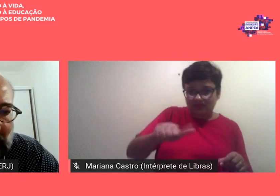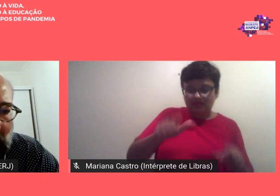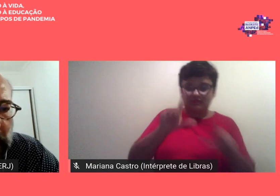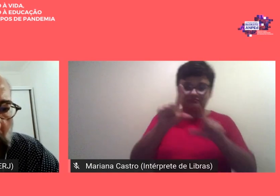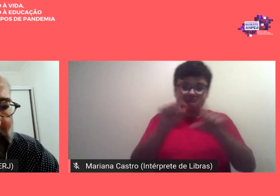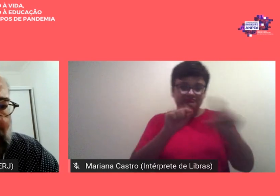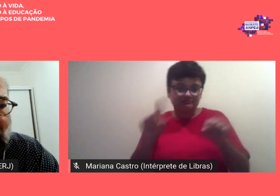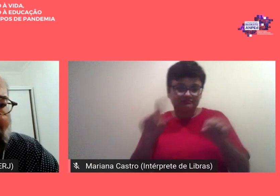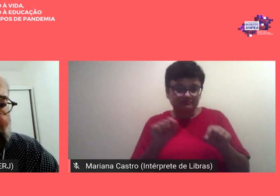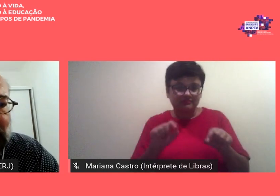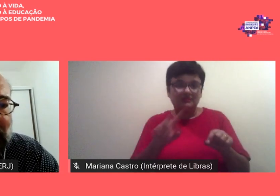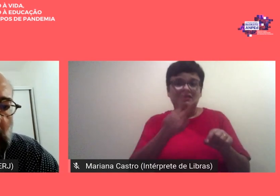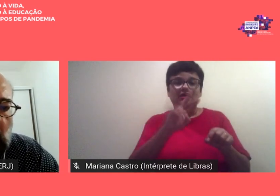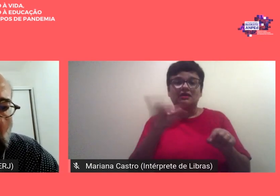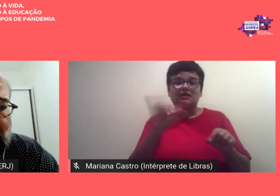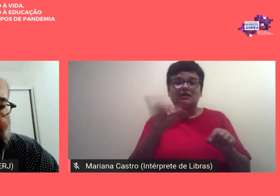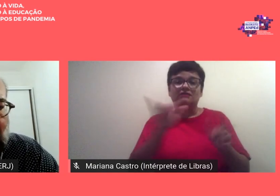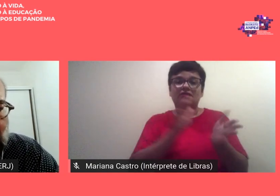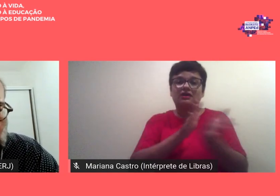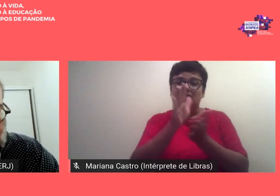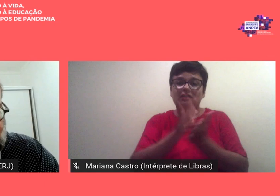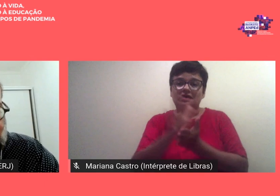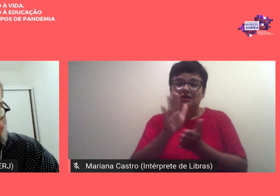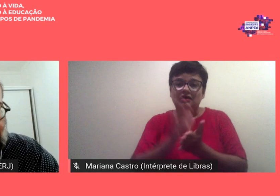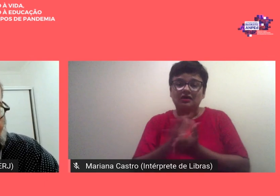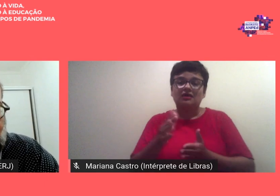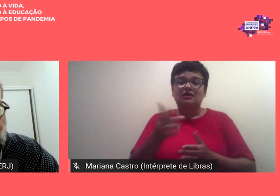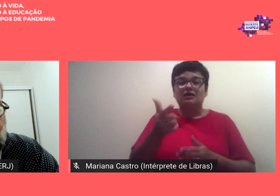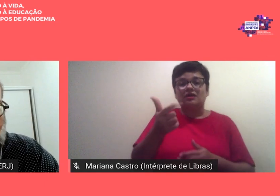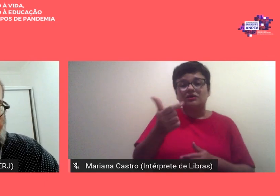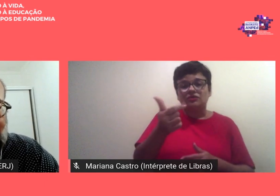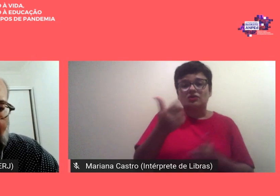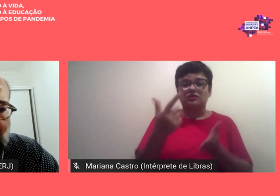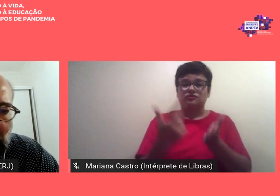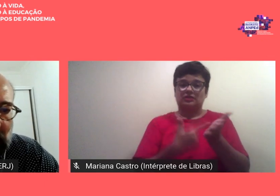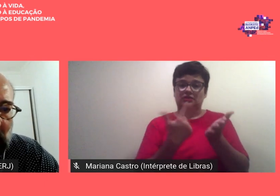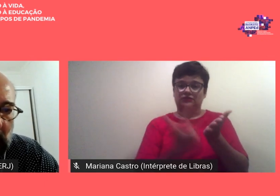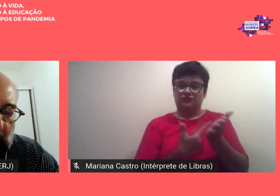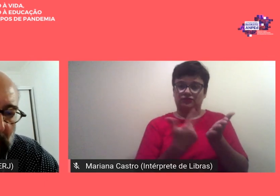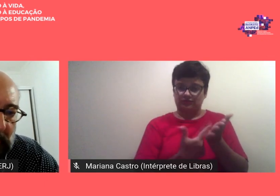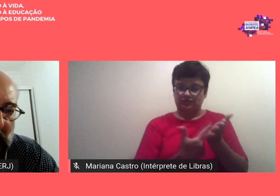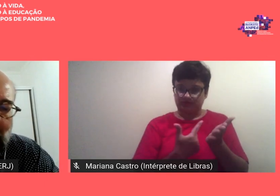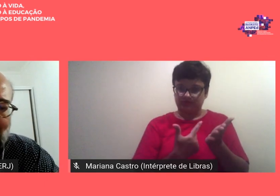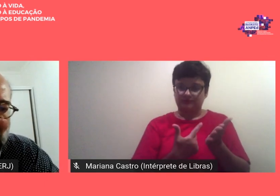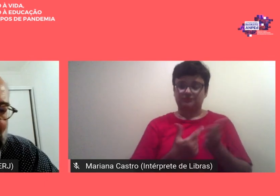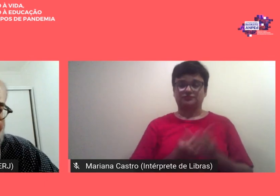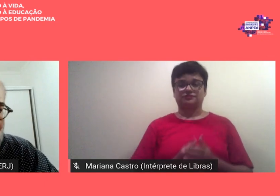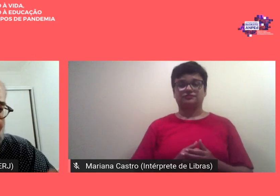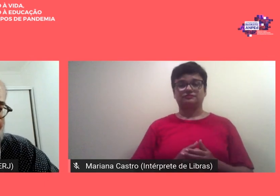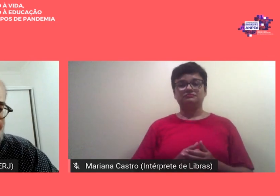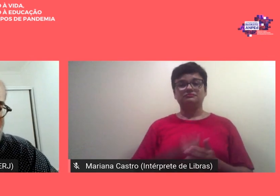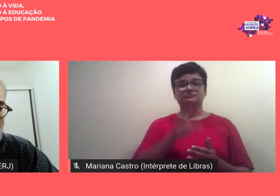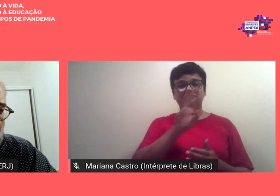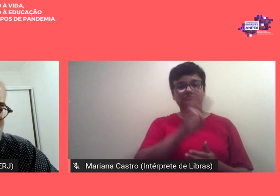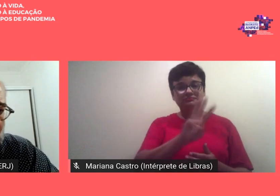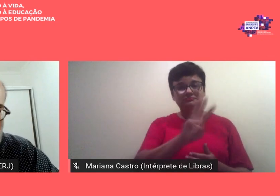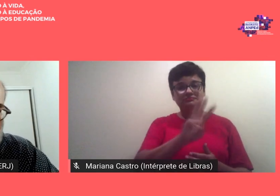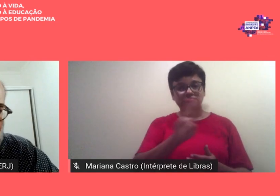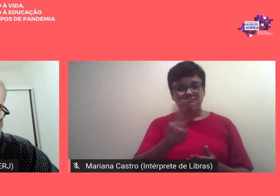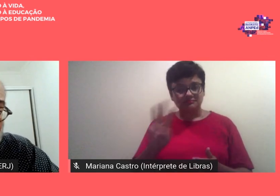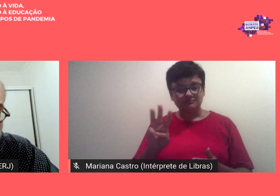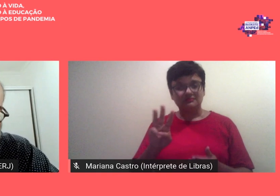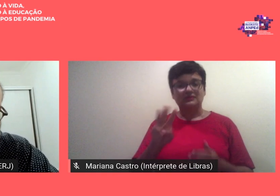serão publicados em dois e-books então nós teremos os trabalhos que assim foram